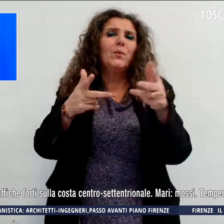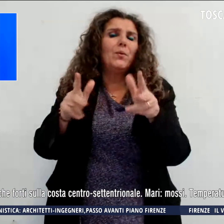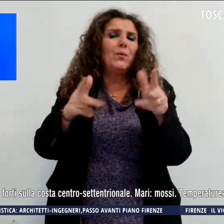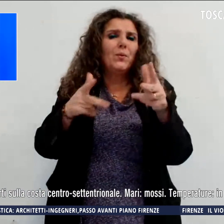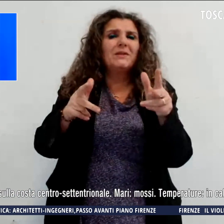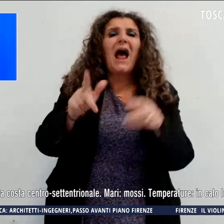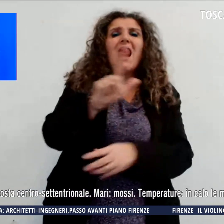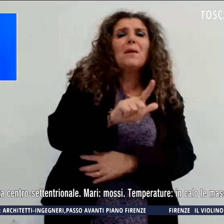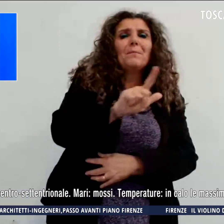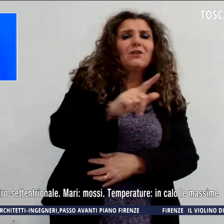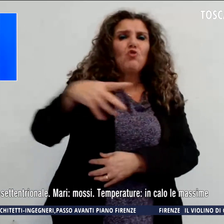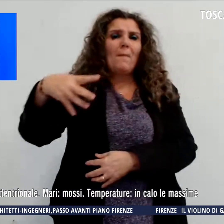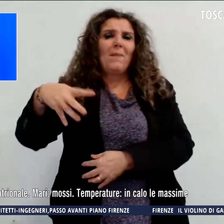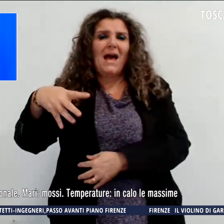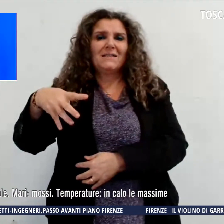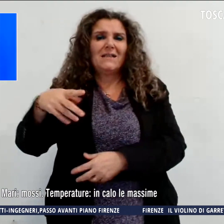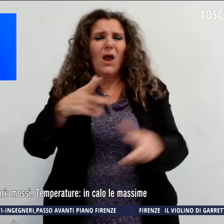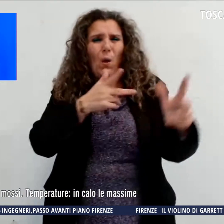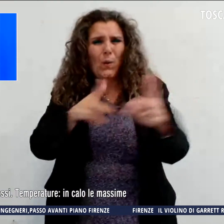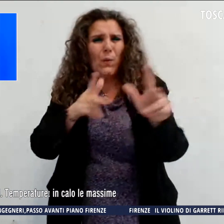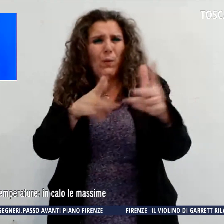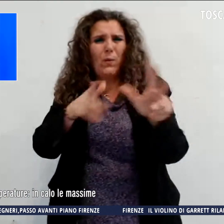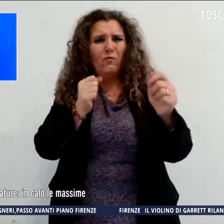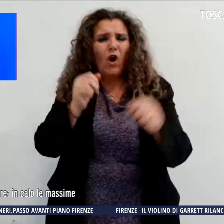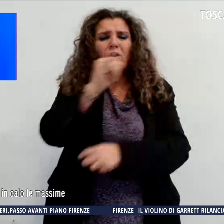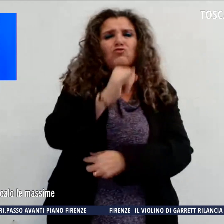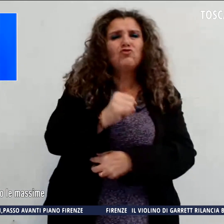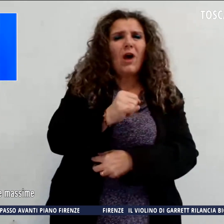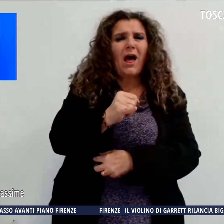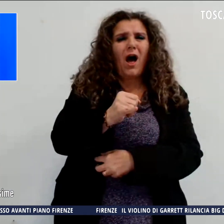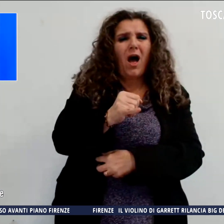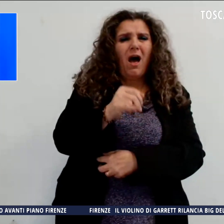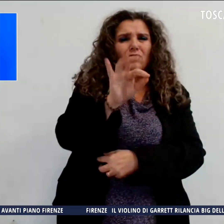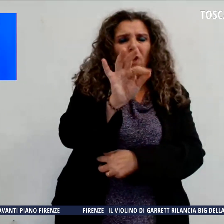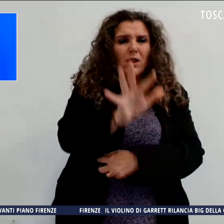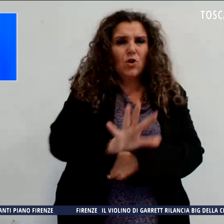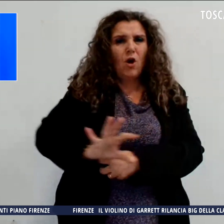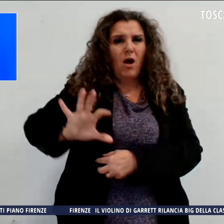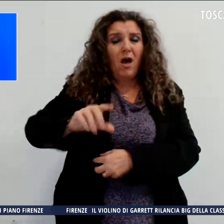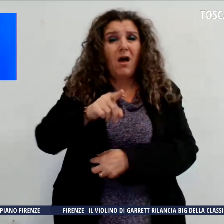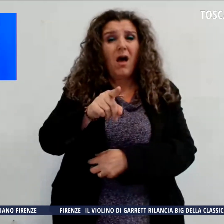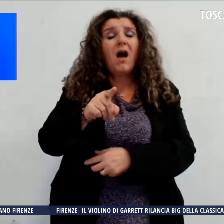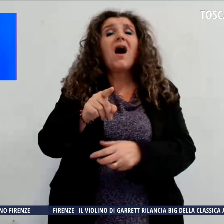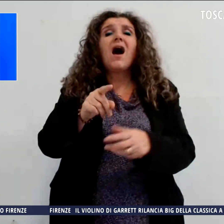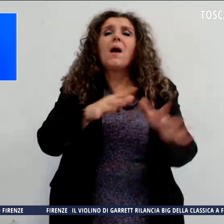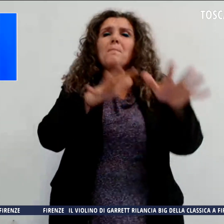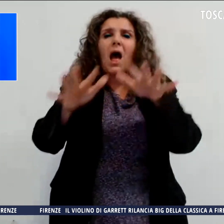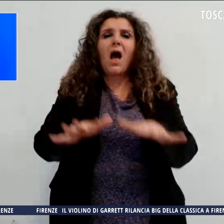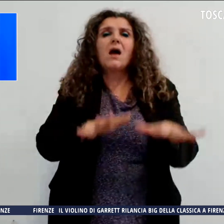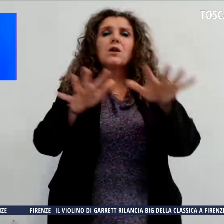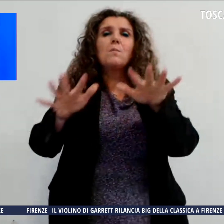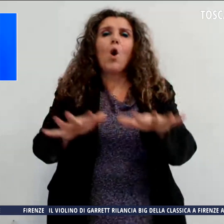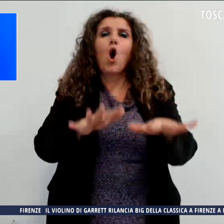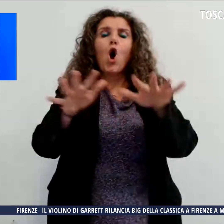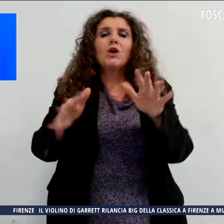raffiche forti invece sulla costa centro-settentrionale. I mari sono mossi, le temperature in calo